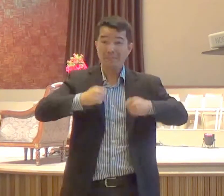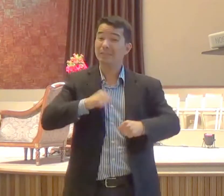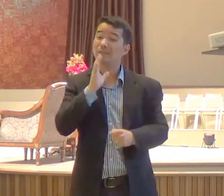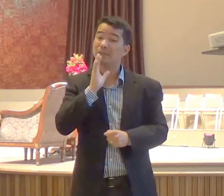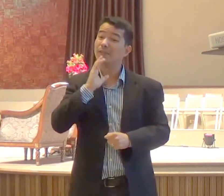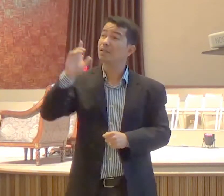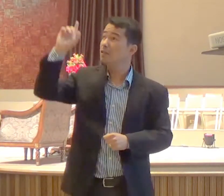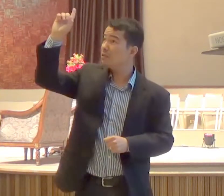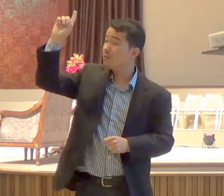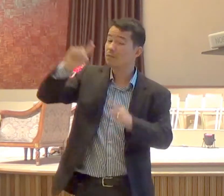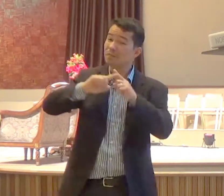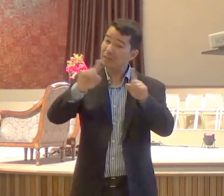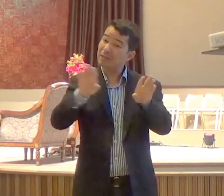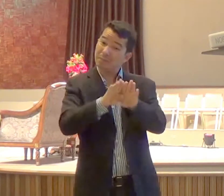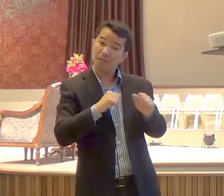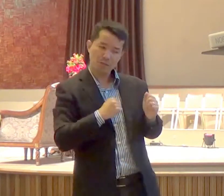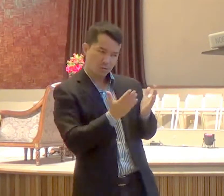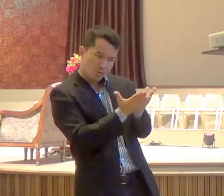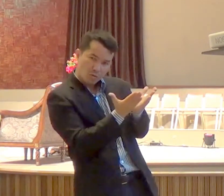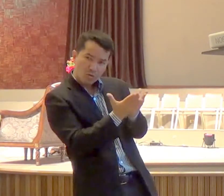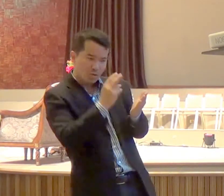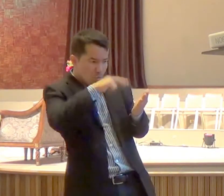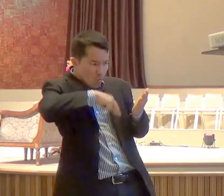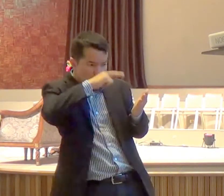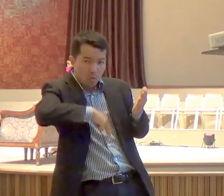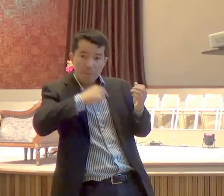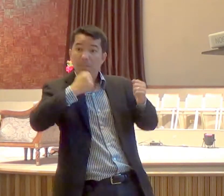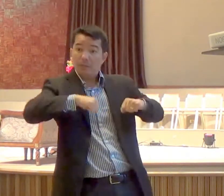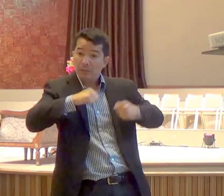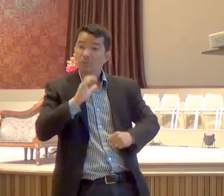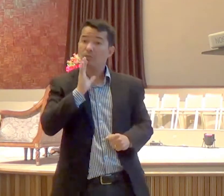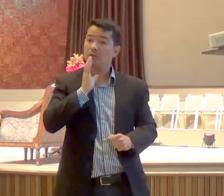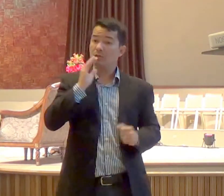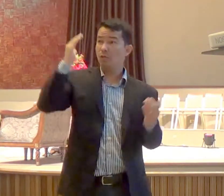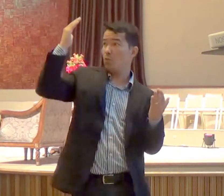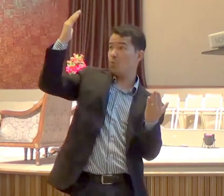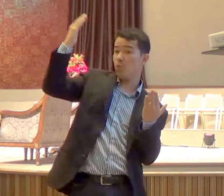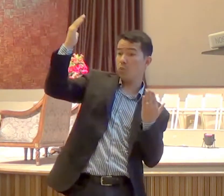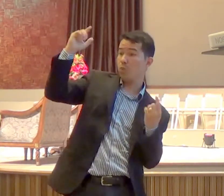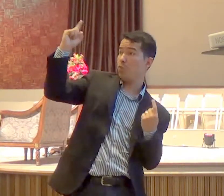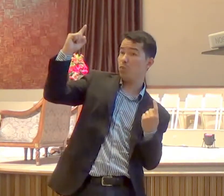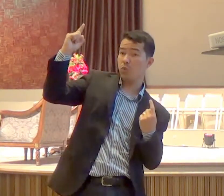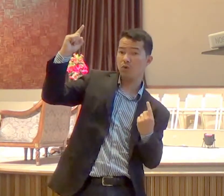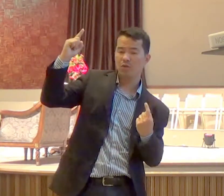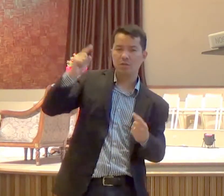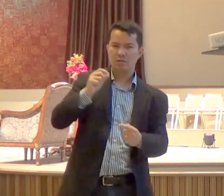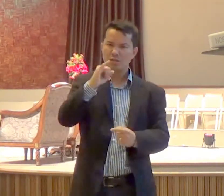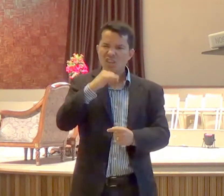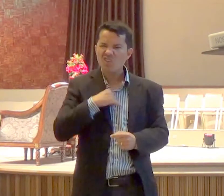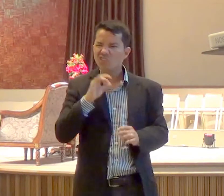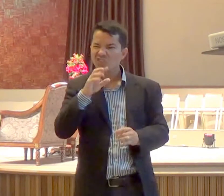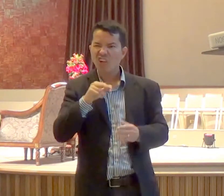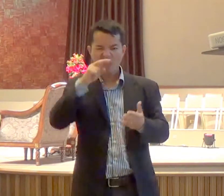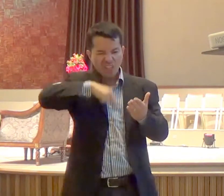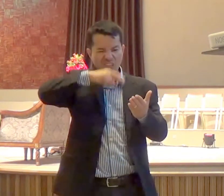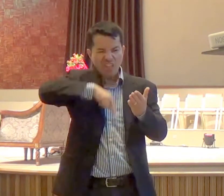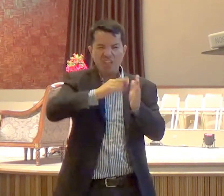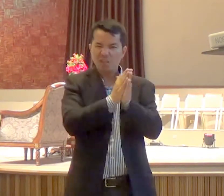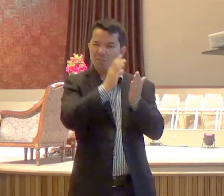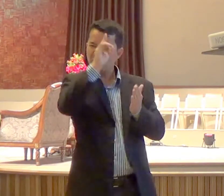as Escrituras e o poder de Deus, se eu vou atrás apenas das Escrituras e não estou